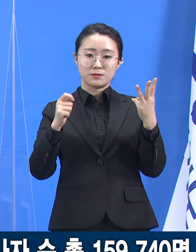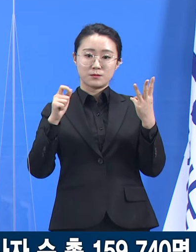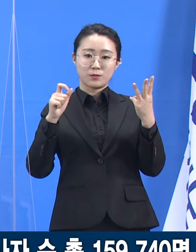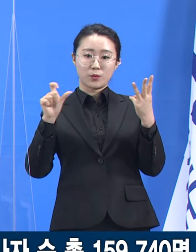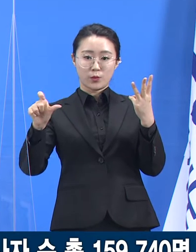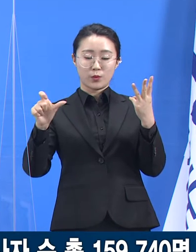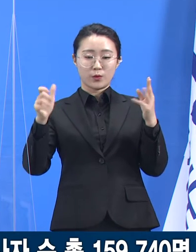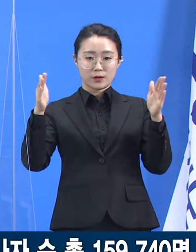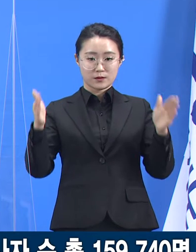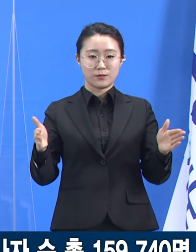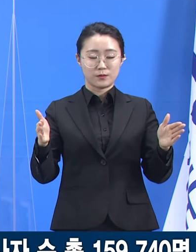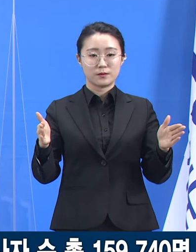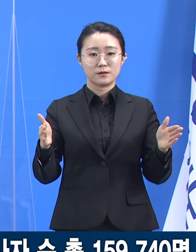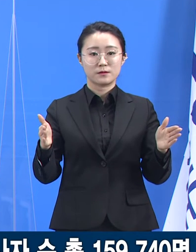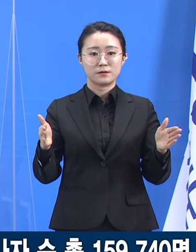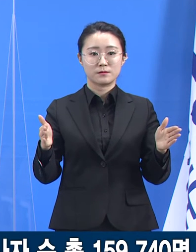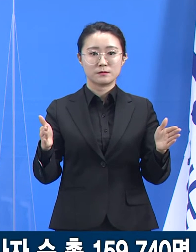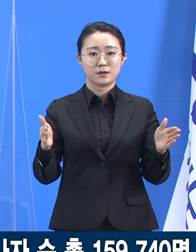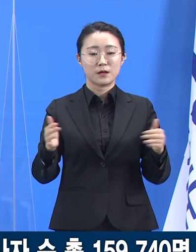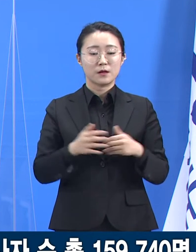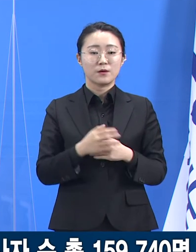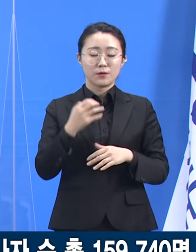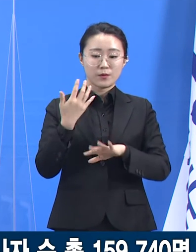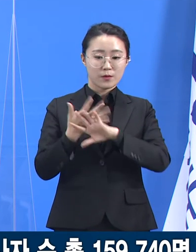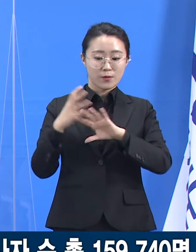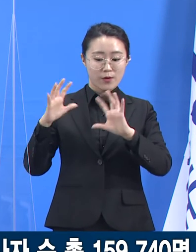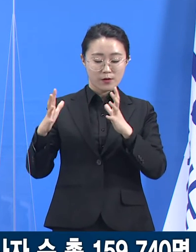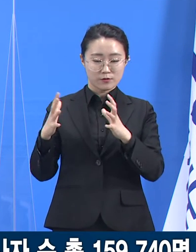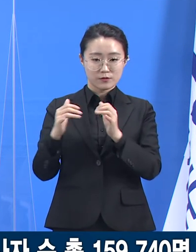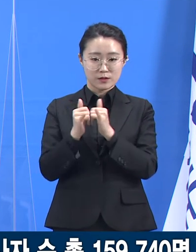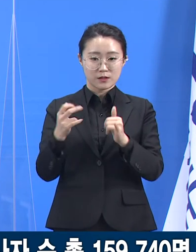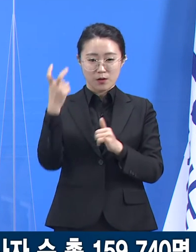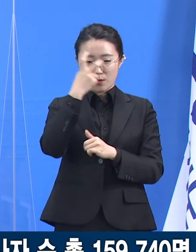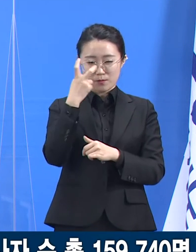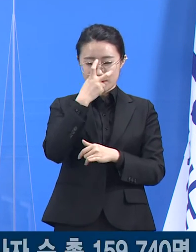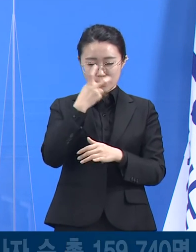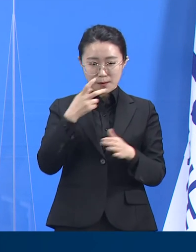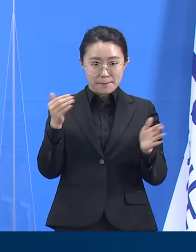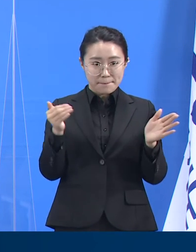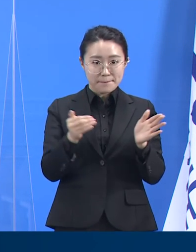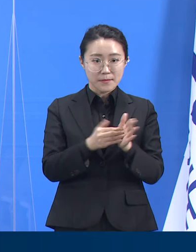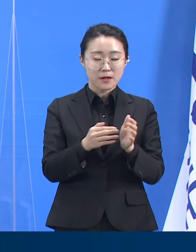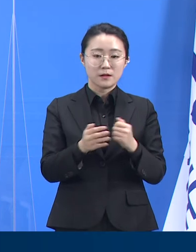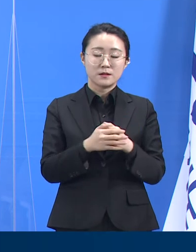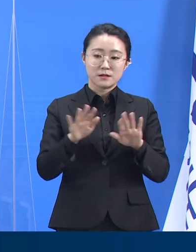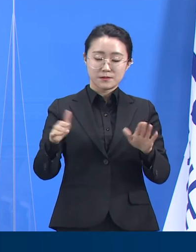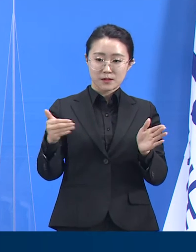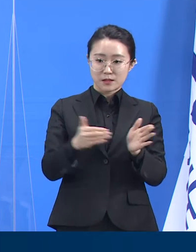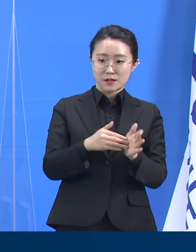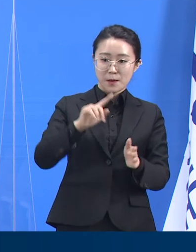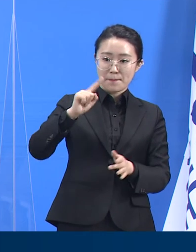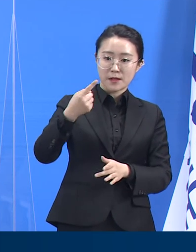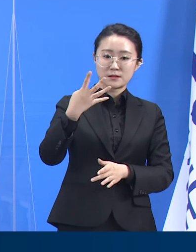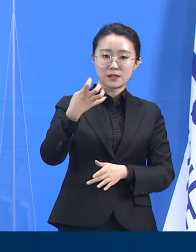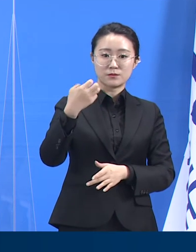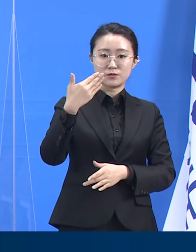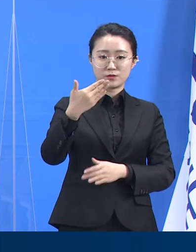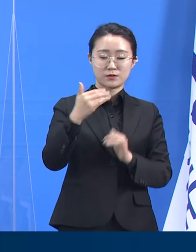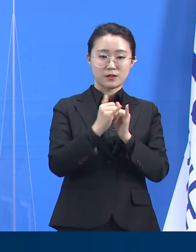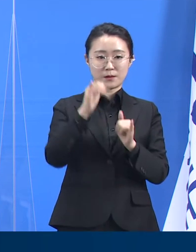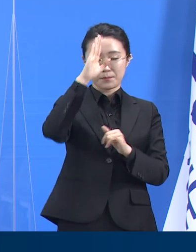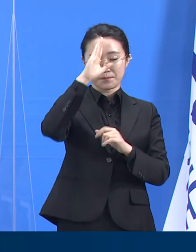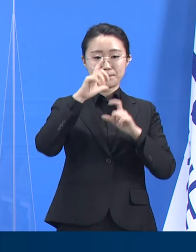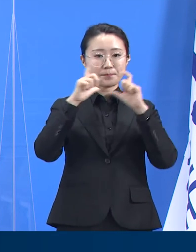총 15만 9,740명이었으며 현재까지 149명이 양성 결과를 판정받았습니다.